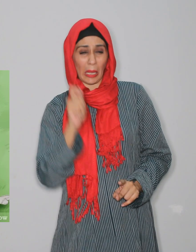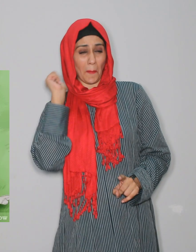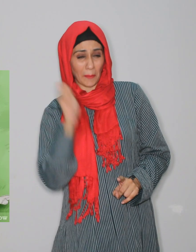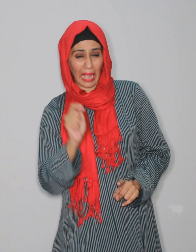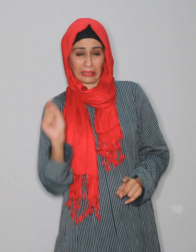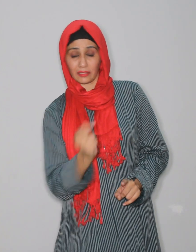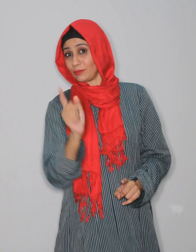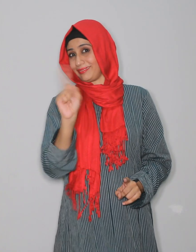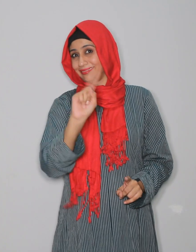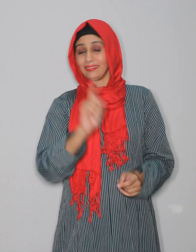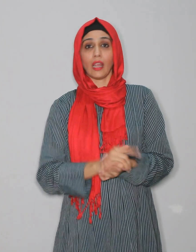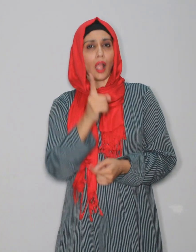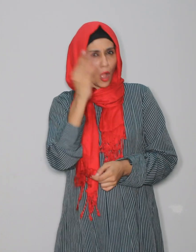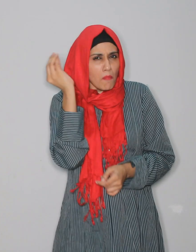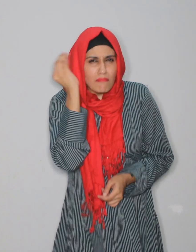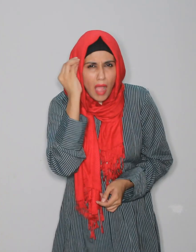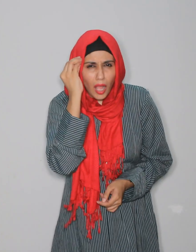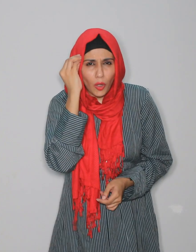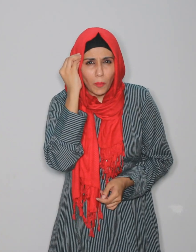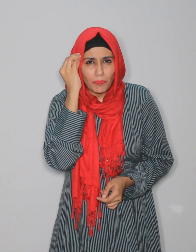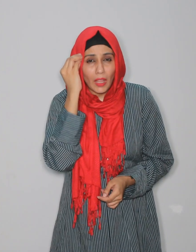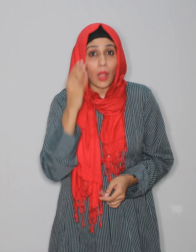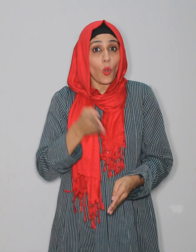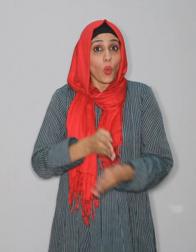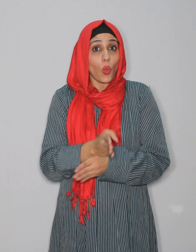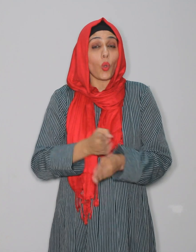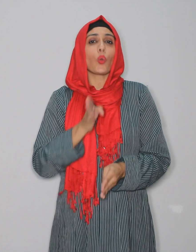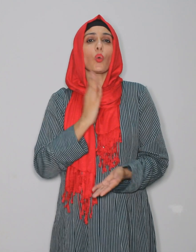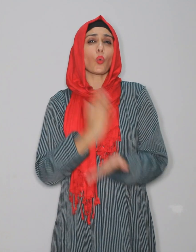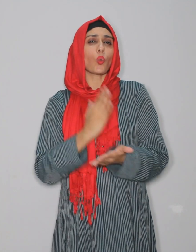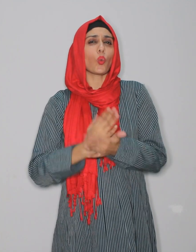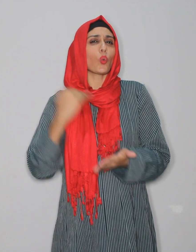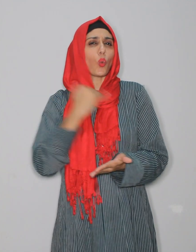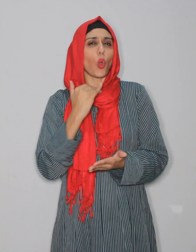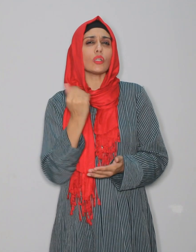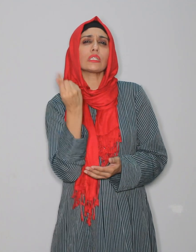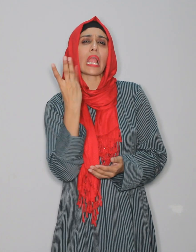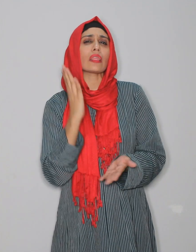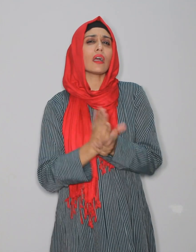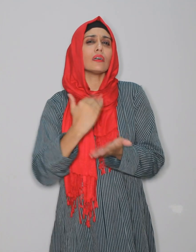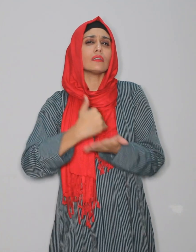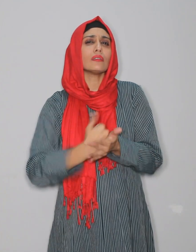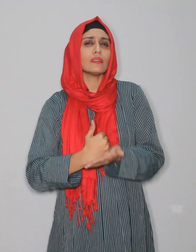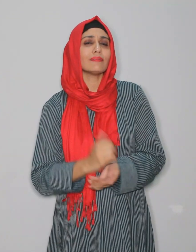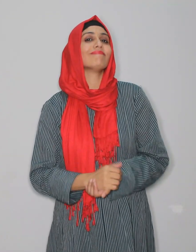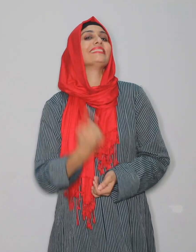نہ کریں آپ کو معلوم ہے قربانی کا گوش کتنے حصوں میں تقسیم ہوتا ہے جی